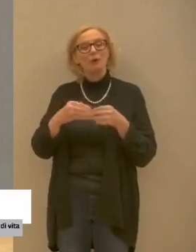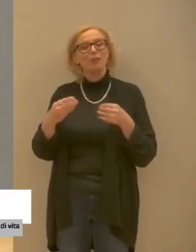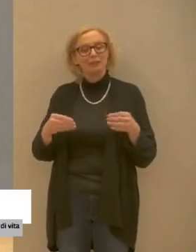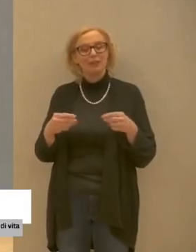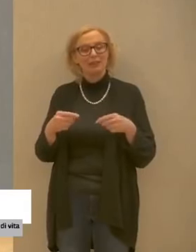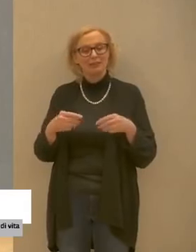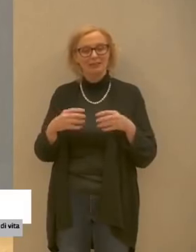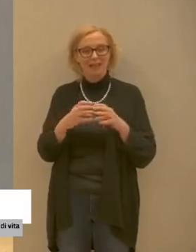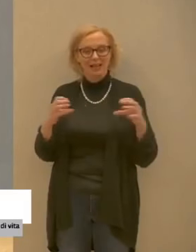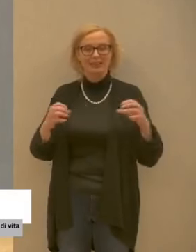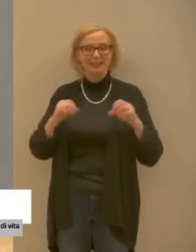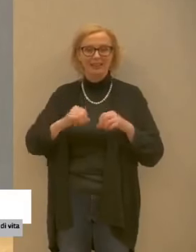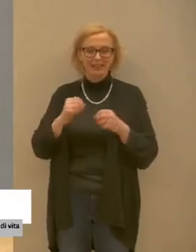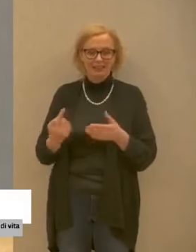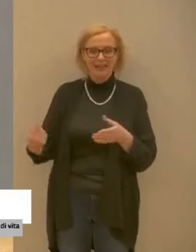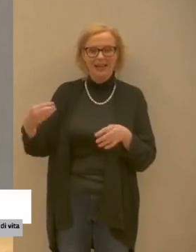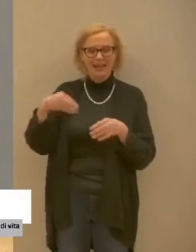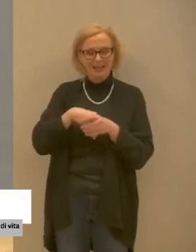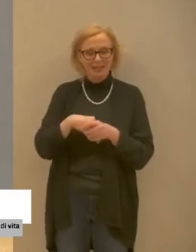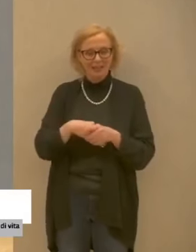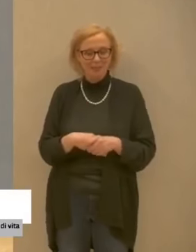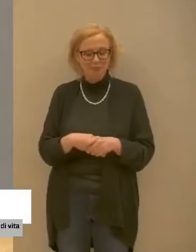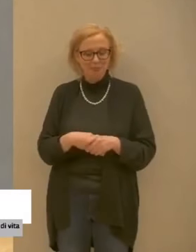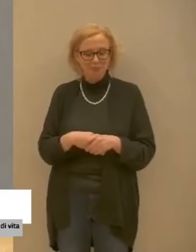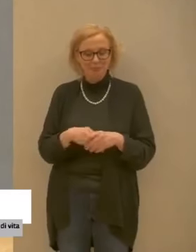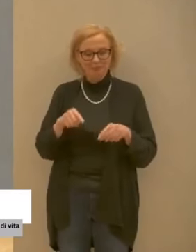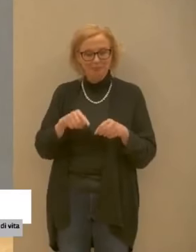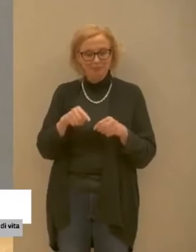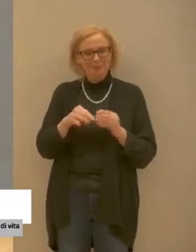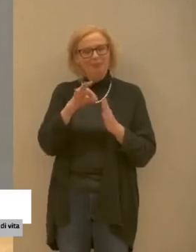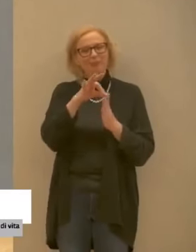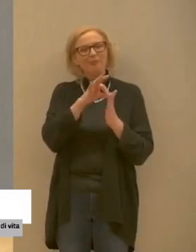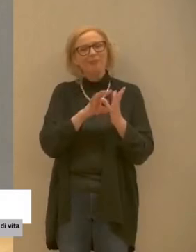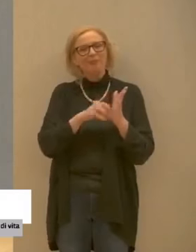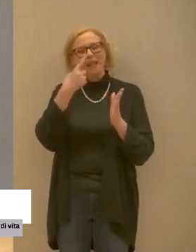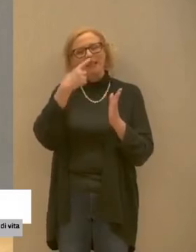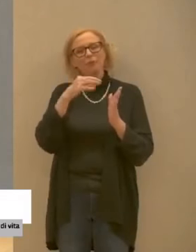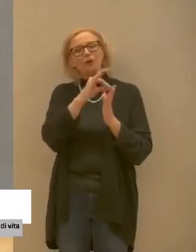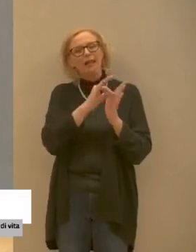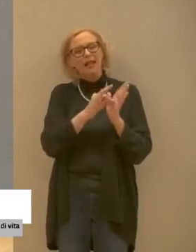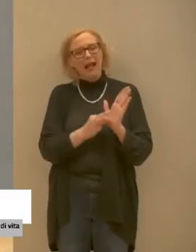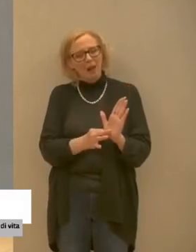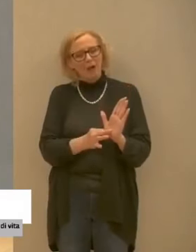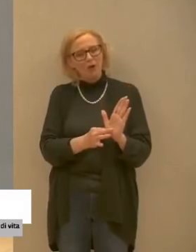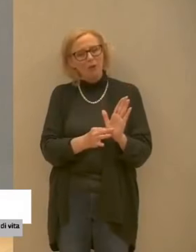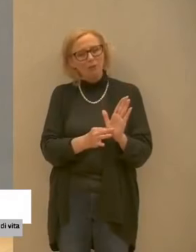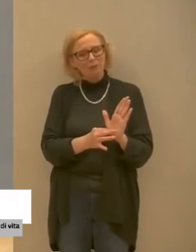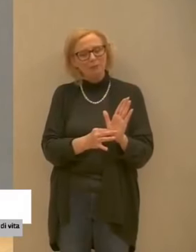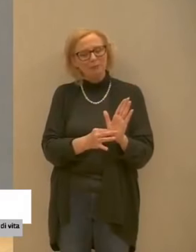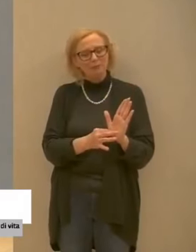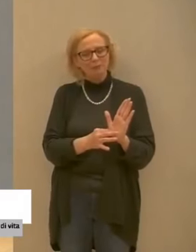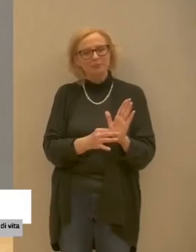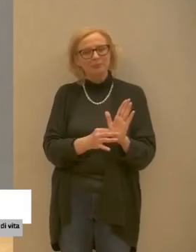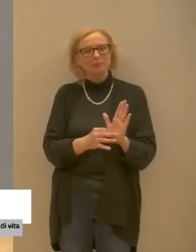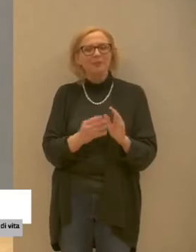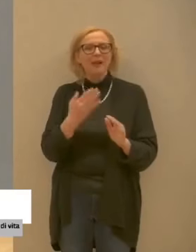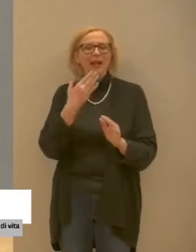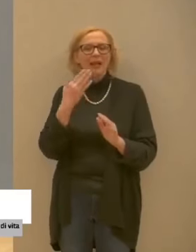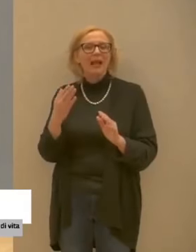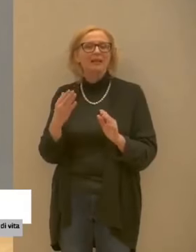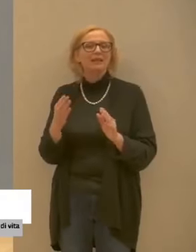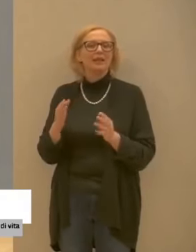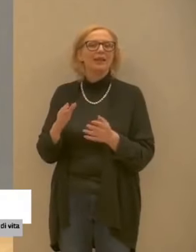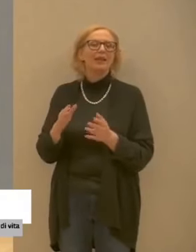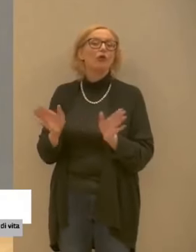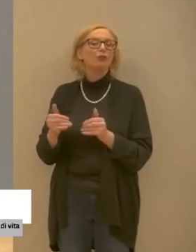sanitaria questo l'abbiamo sintetizzato un po' in un decalogo che stiamo definendolo con anche l'ufficio stampa della provincia e che nei